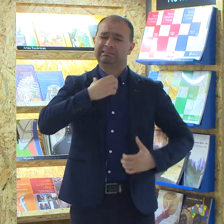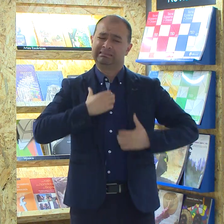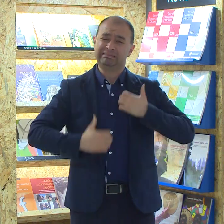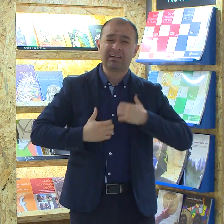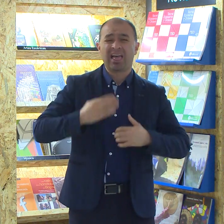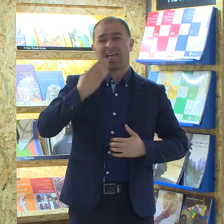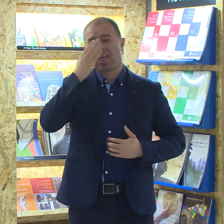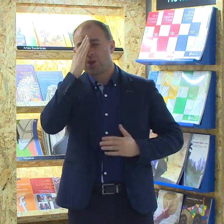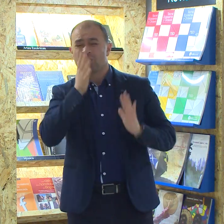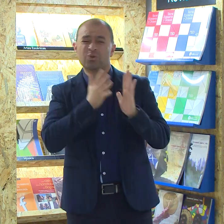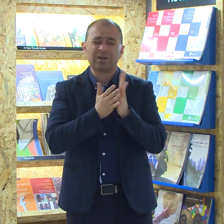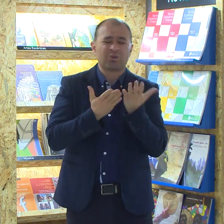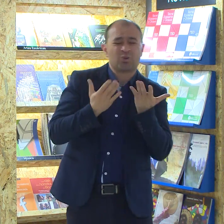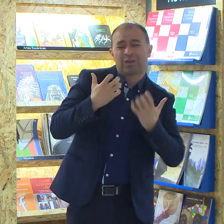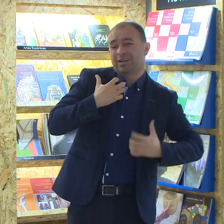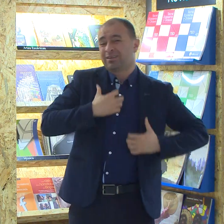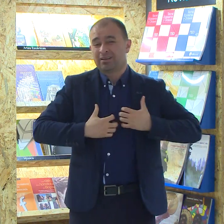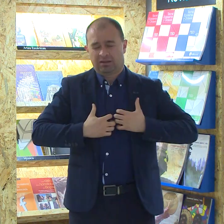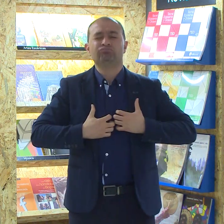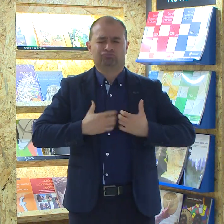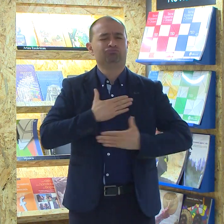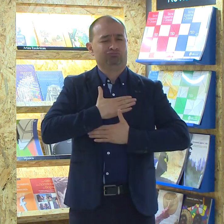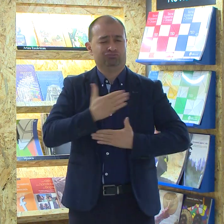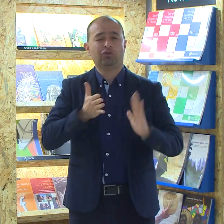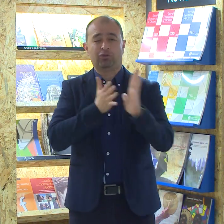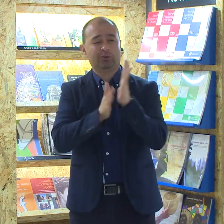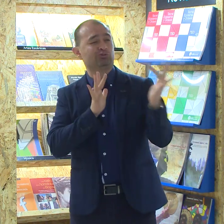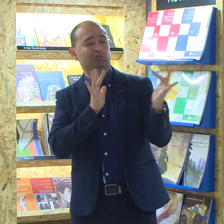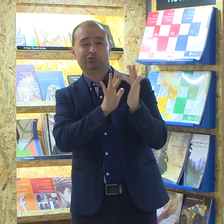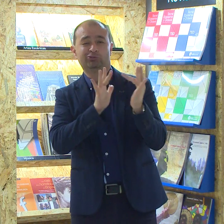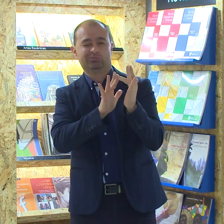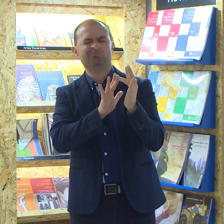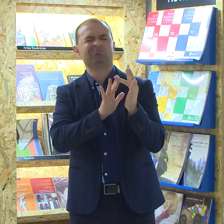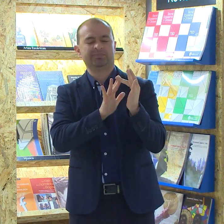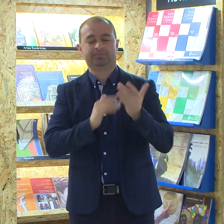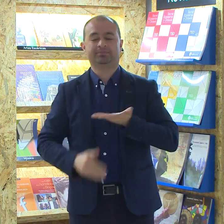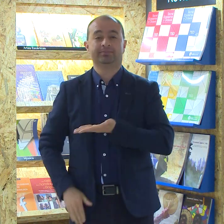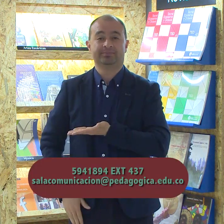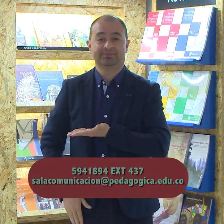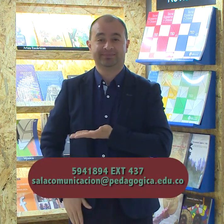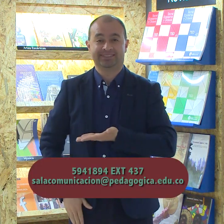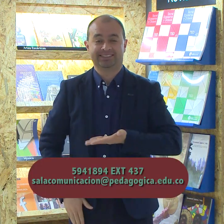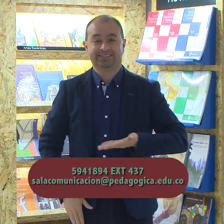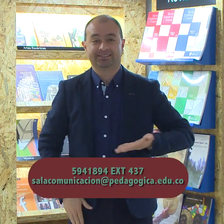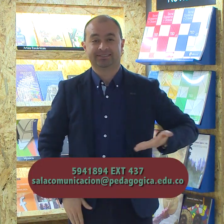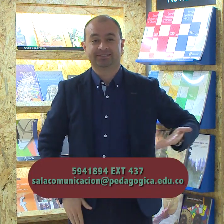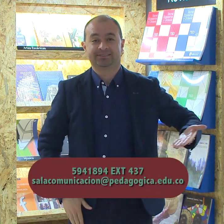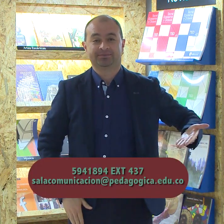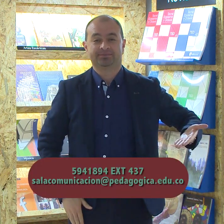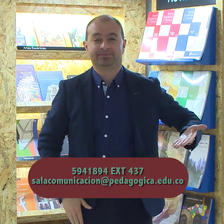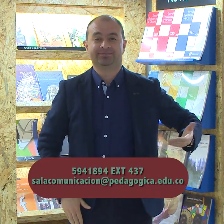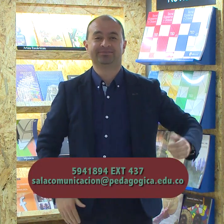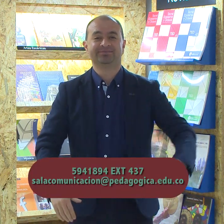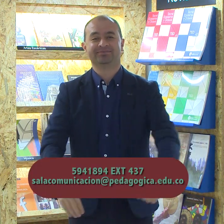Si tiene alguna duda o inquietud, con gusto se ampliará la información en el siguiente número telefónico y correo electrónico.